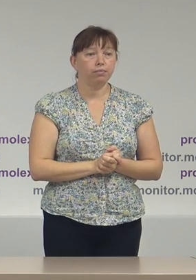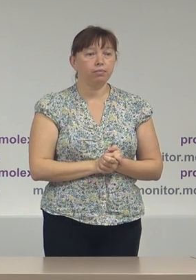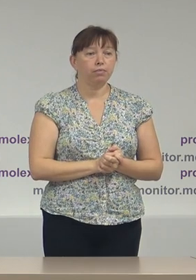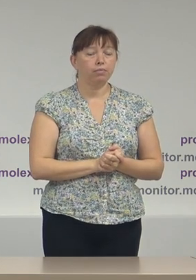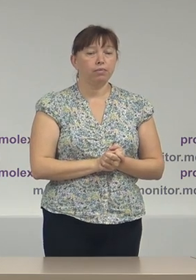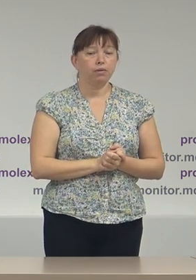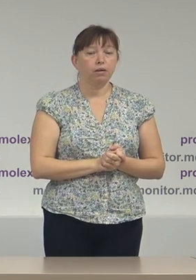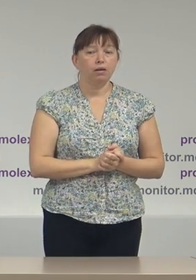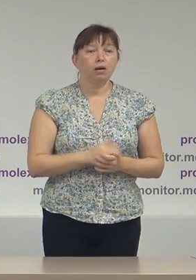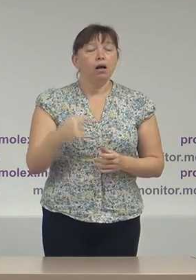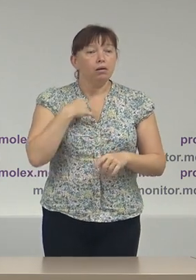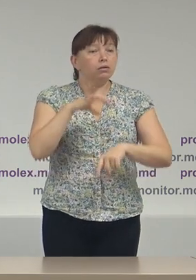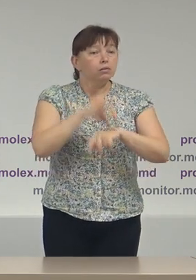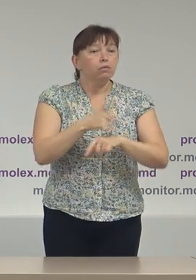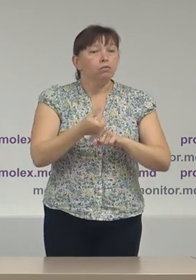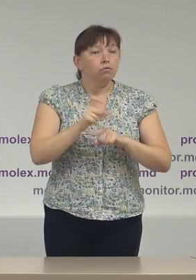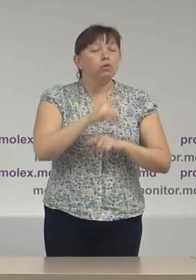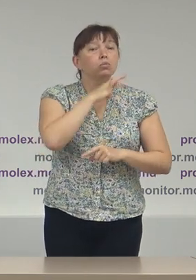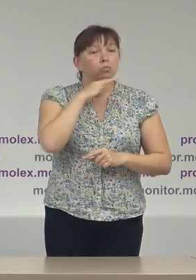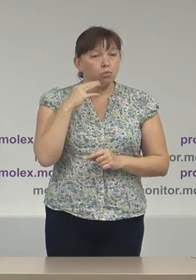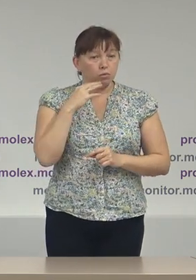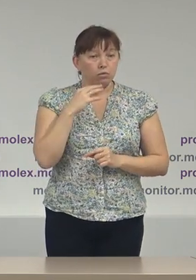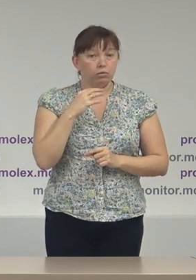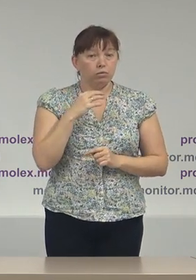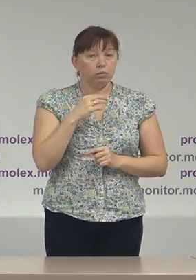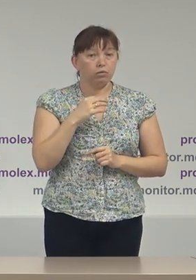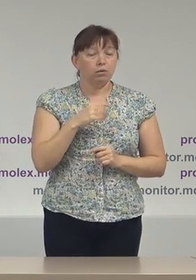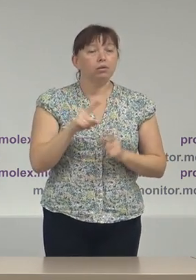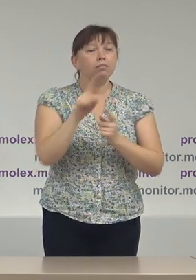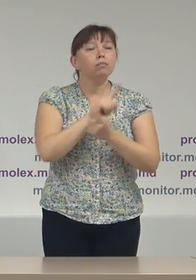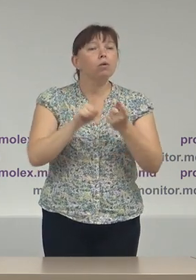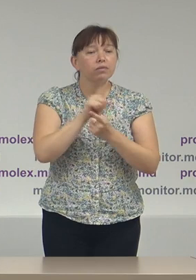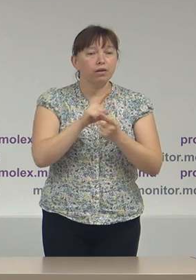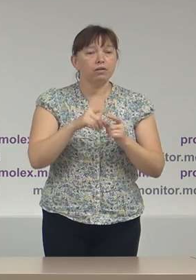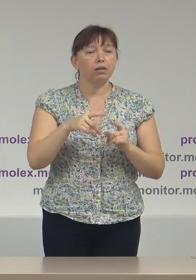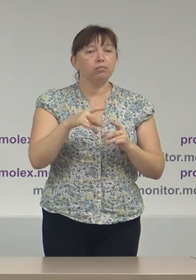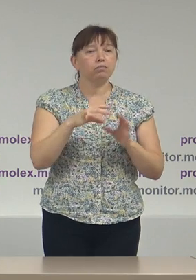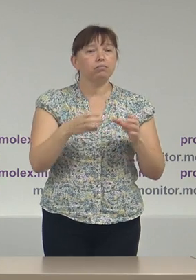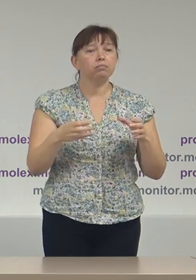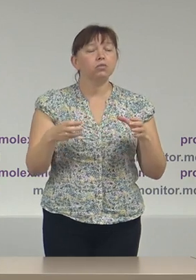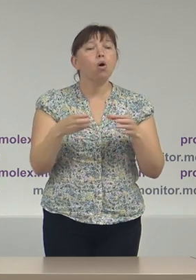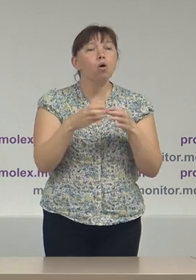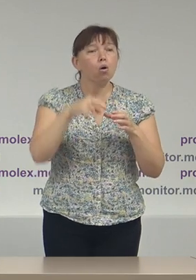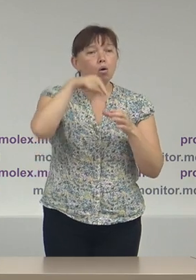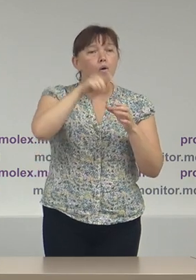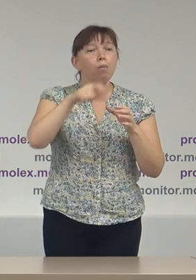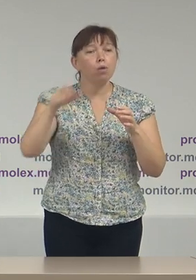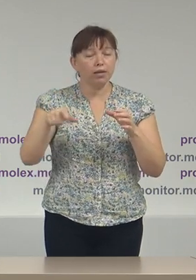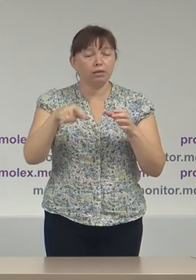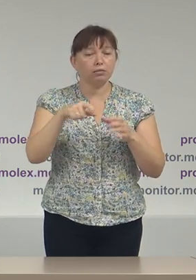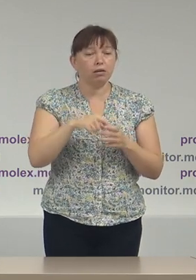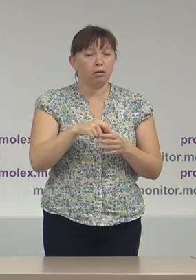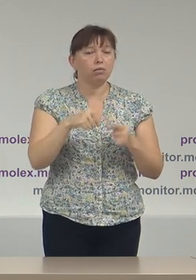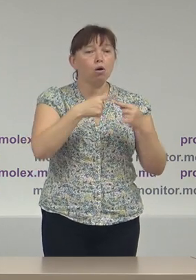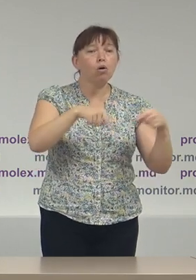Se atestă un număr destul din alt din punctul nostru de vedere de modificare a componenței Consiliilor Electorale